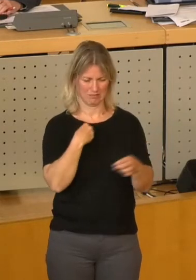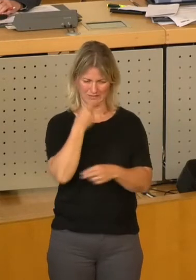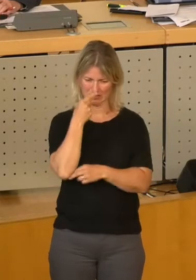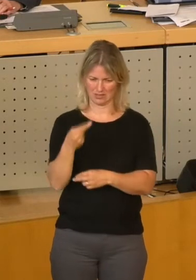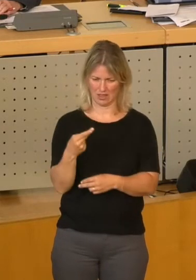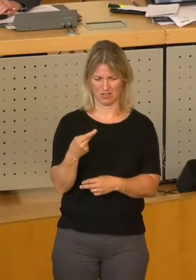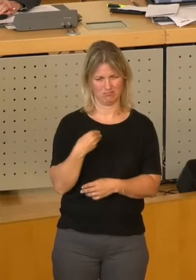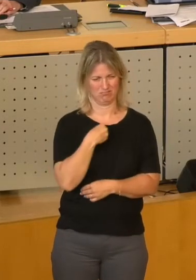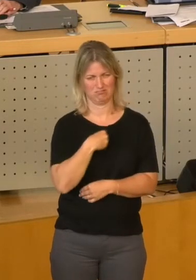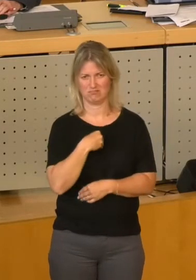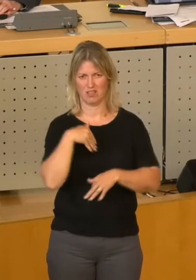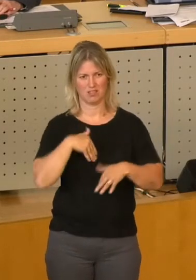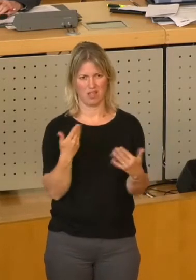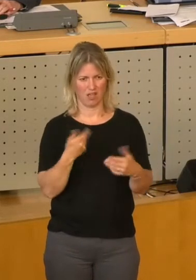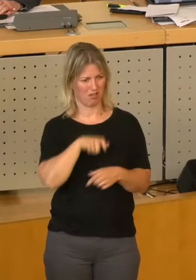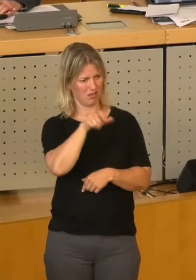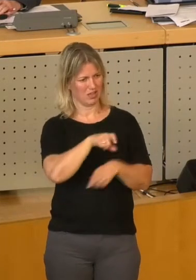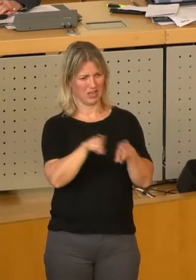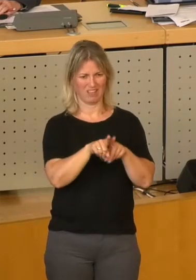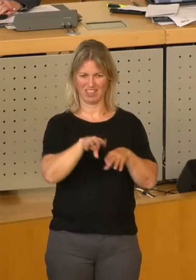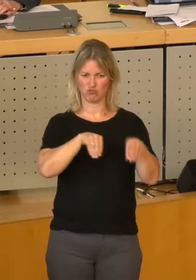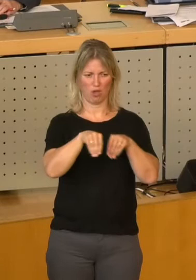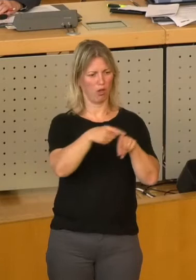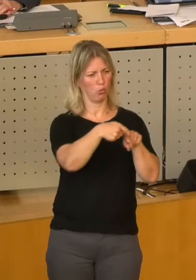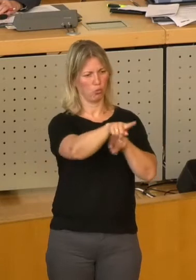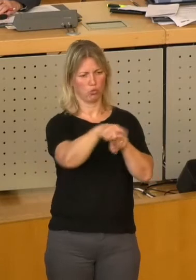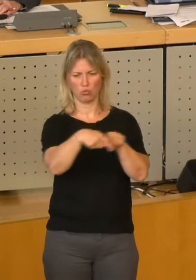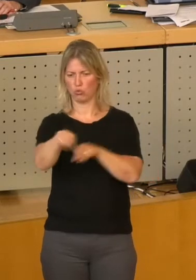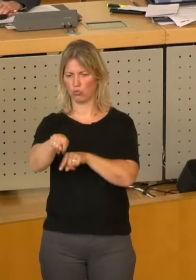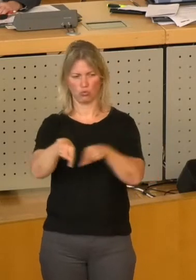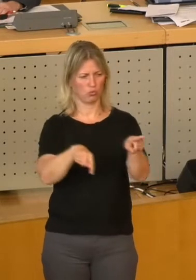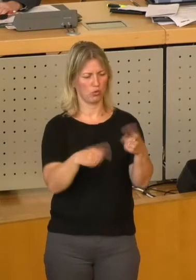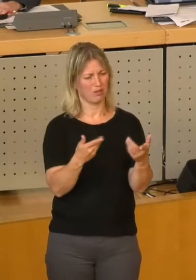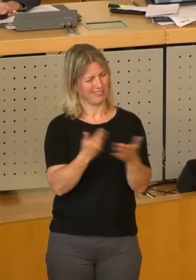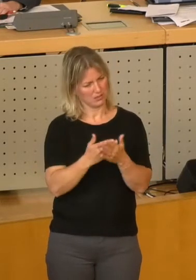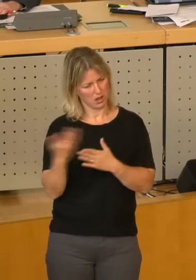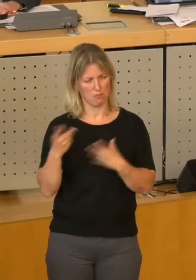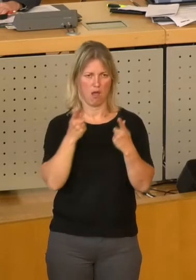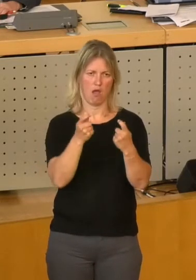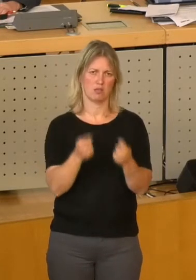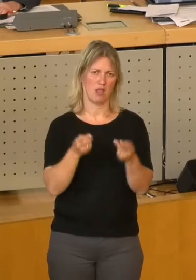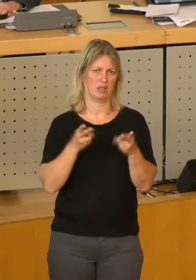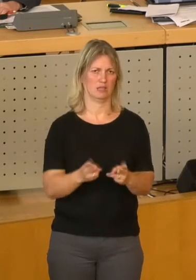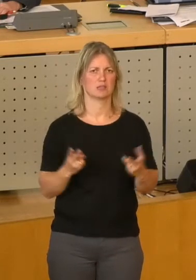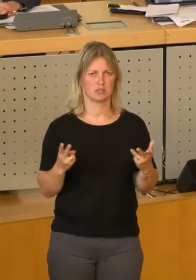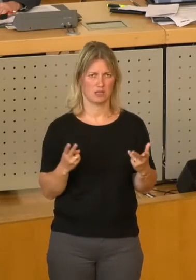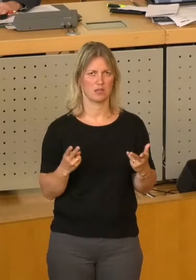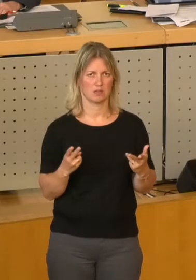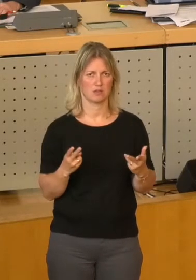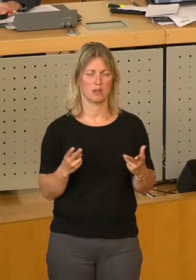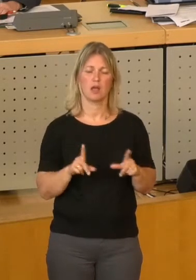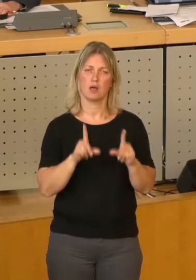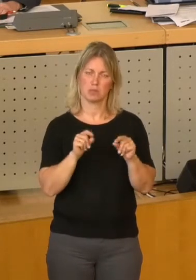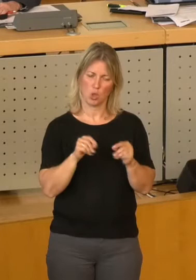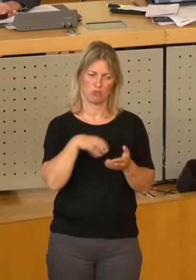dass Personen wie Schachfiguren hin- und hergeschoben werden mussten. Ist dieser Antrag richtig, um entsprechend auch die Rechte